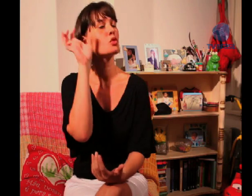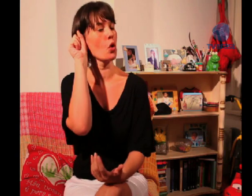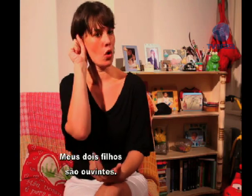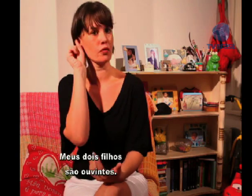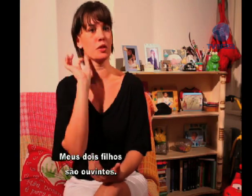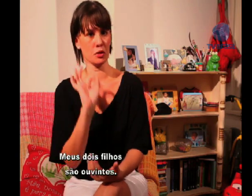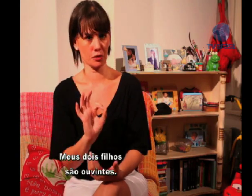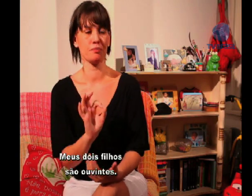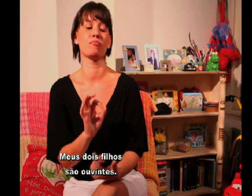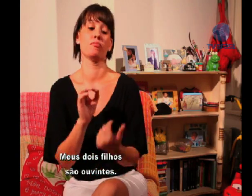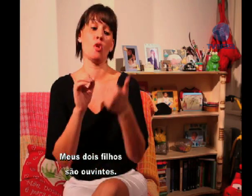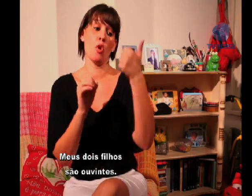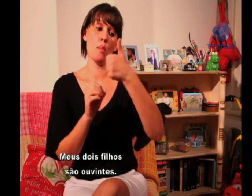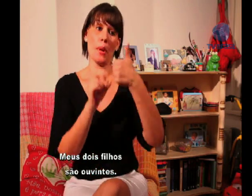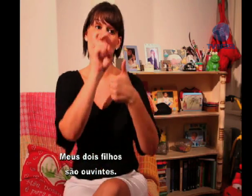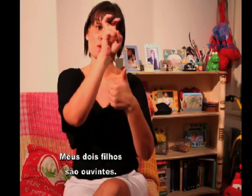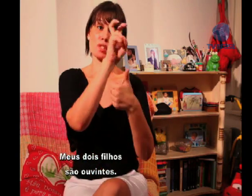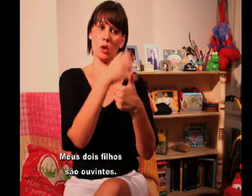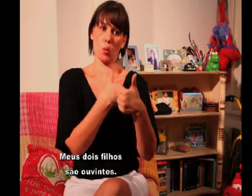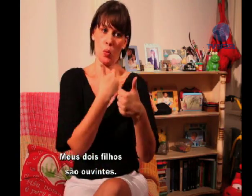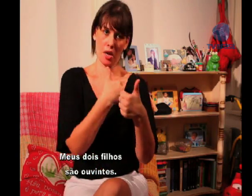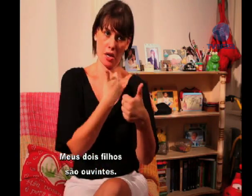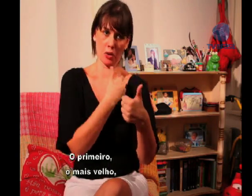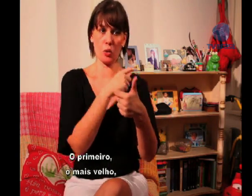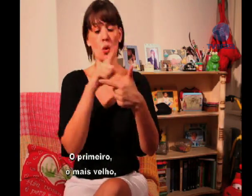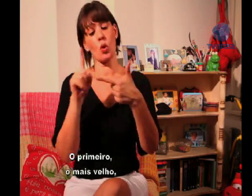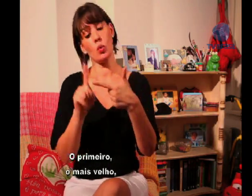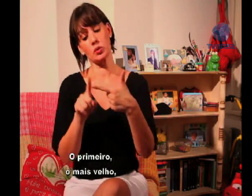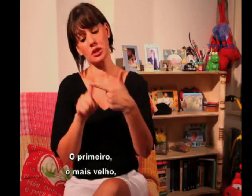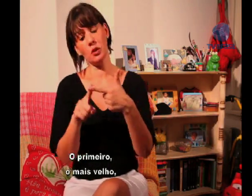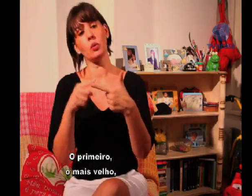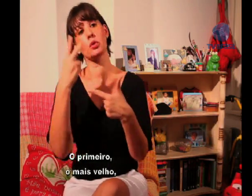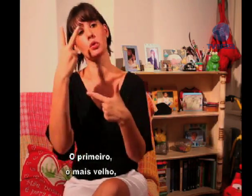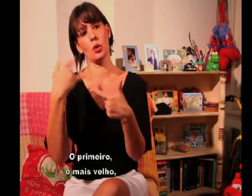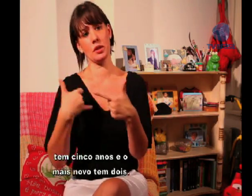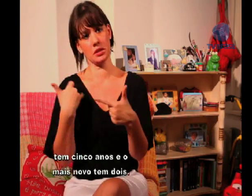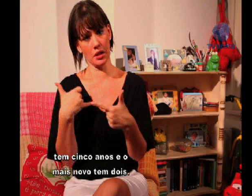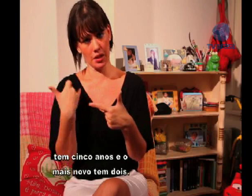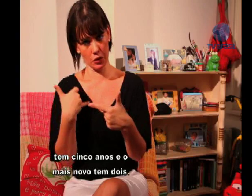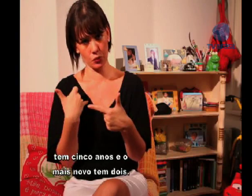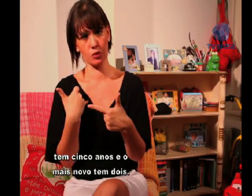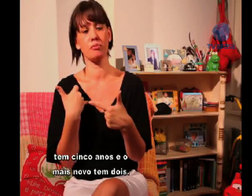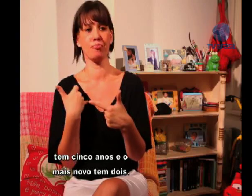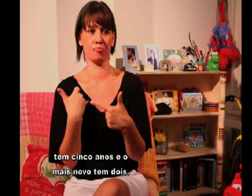Meus dois filhos são ouvintes. O primeiro, o mais velho tem cinco anos e o mais novo tem dois.